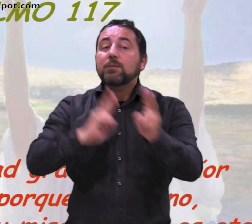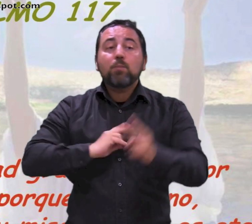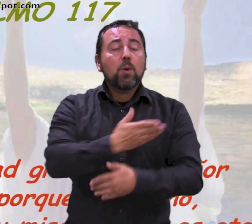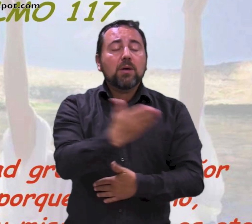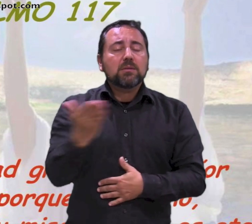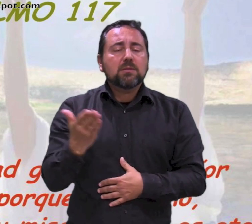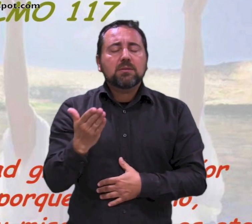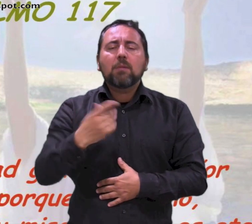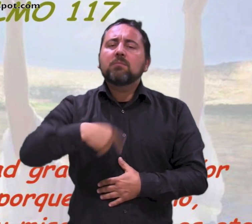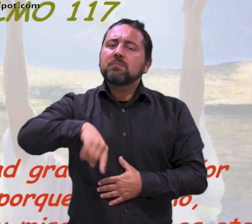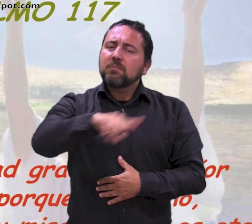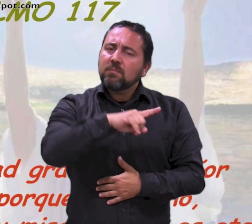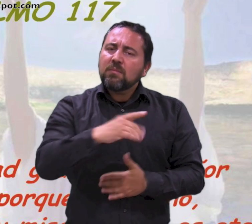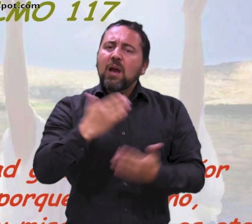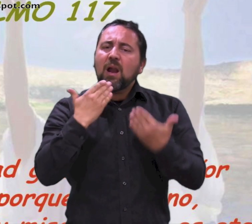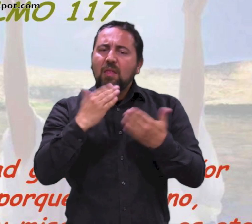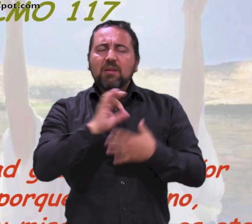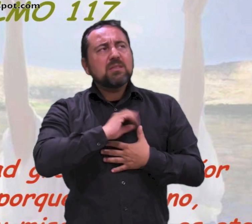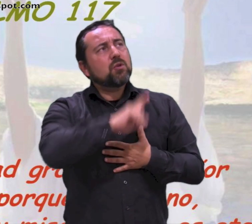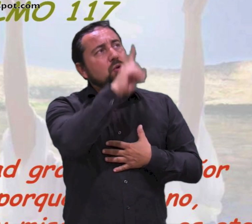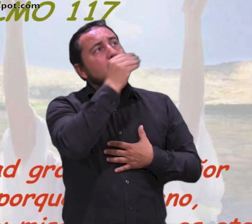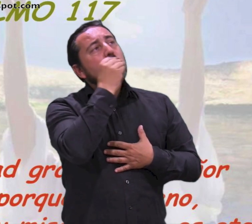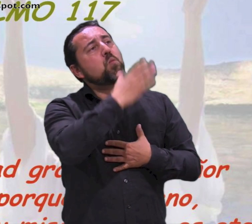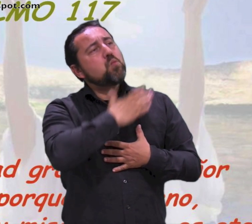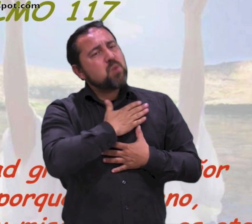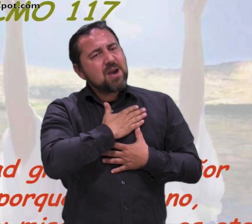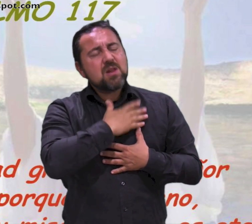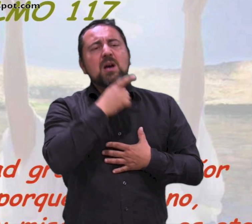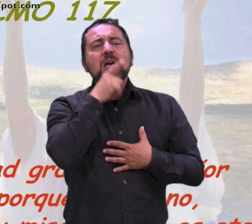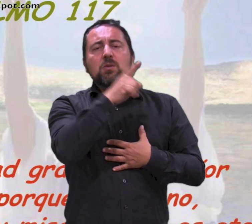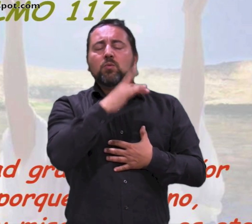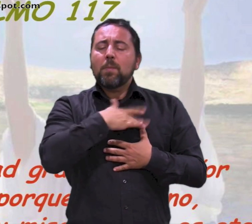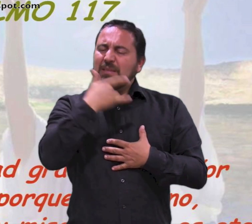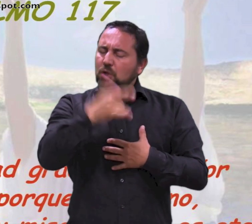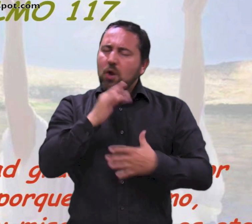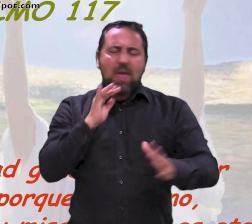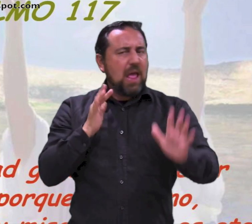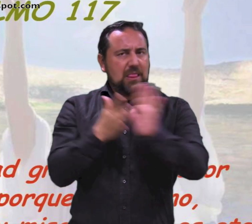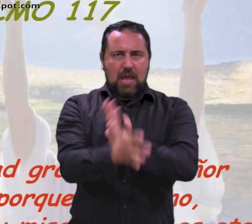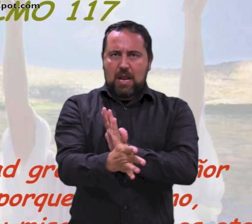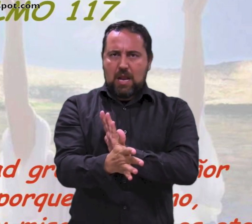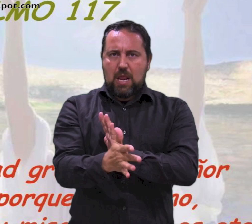Respondemos. Dad gracias al Señor porque es bueno, porque es eterna su misericordia.